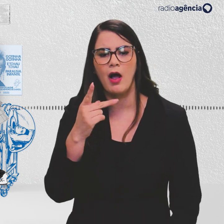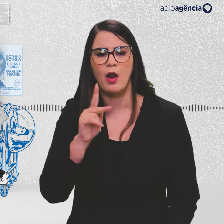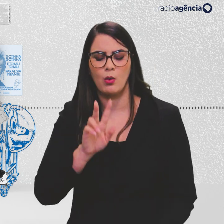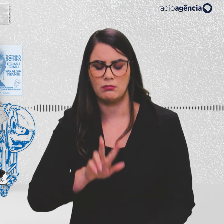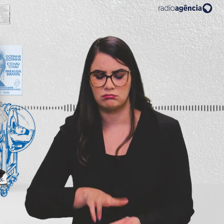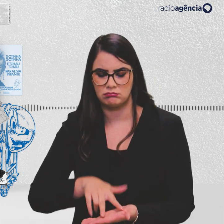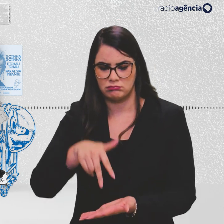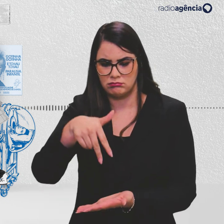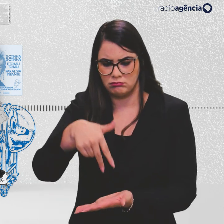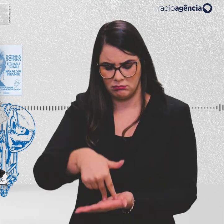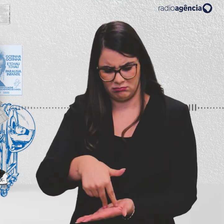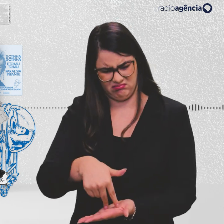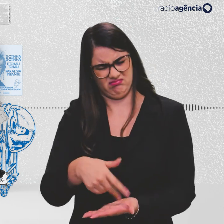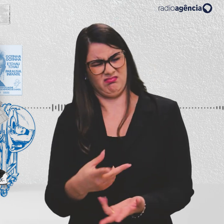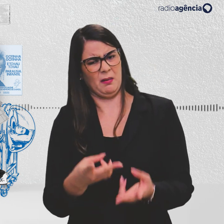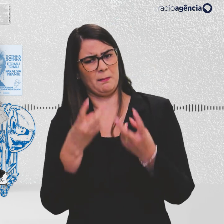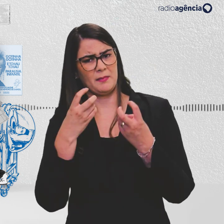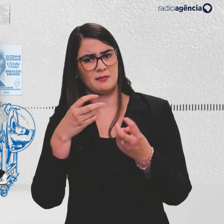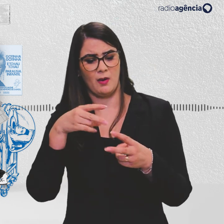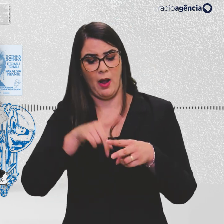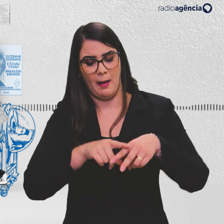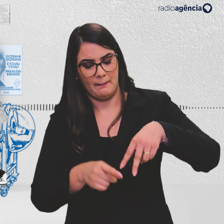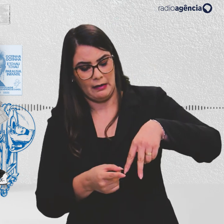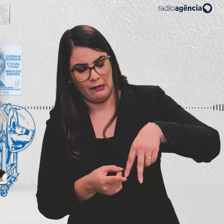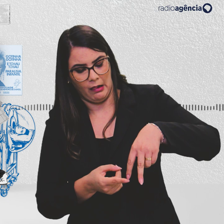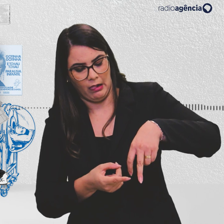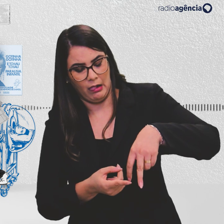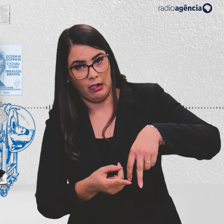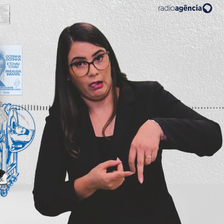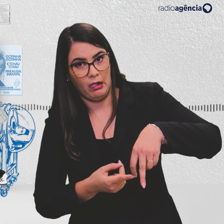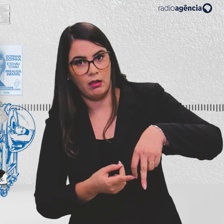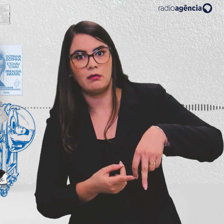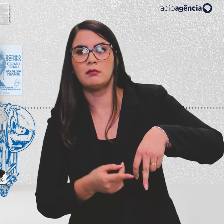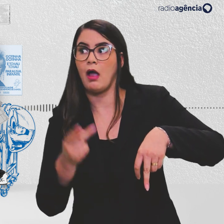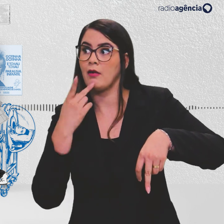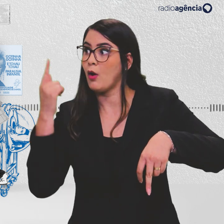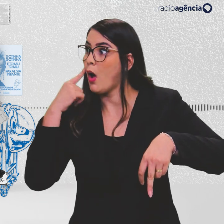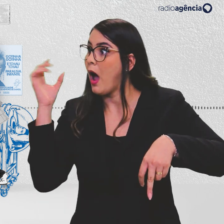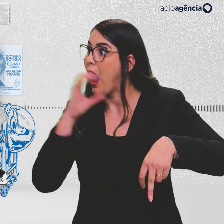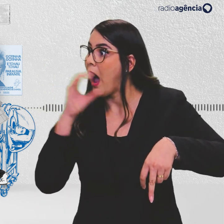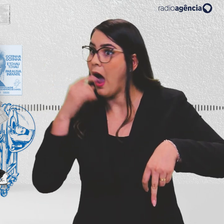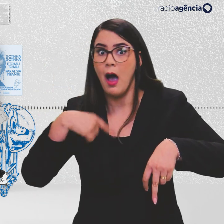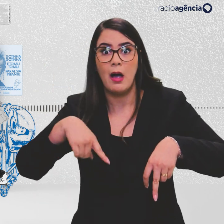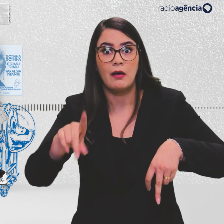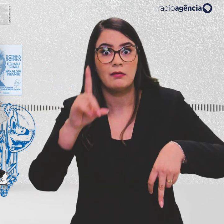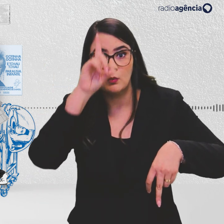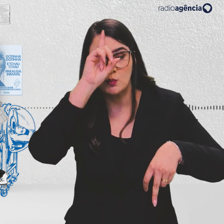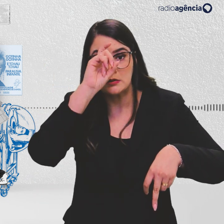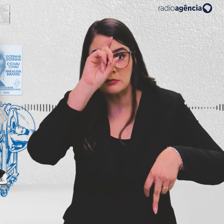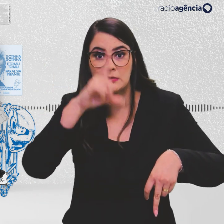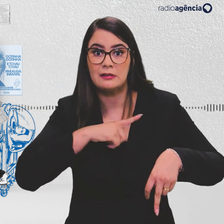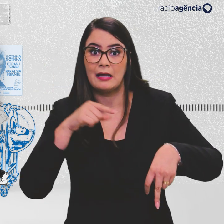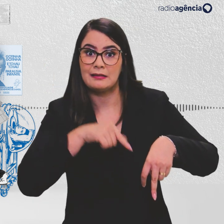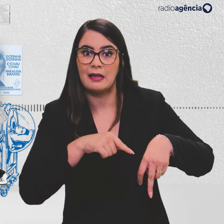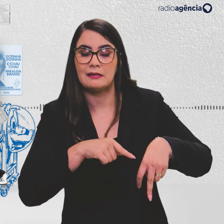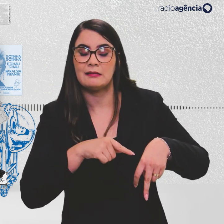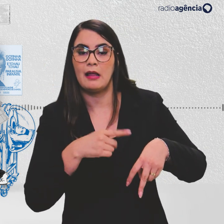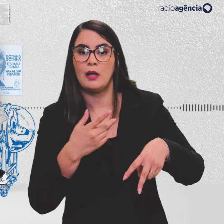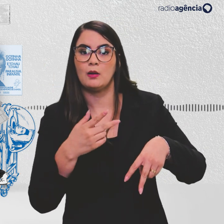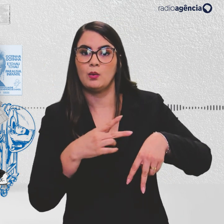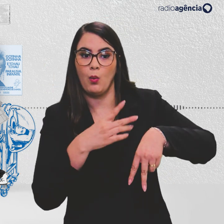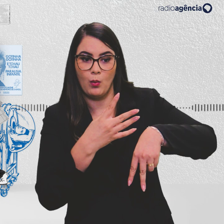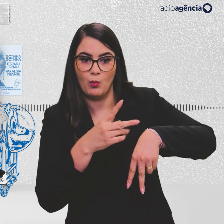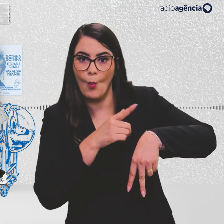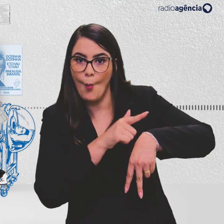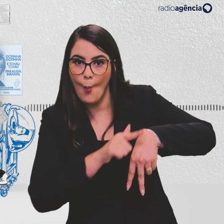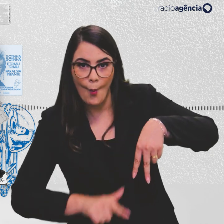mesa ela percebeu que um lado da perna já tinha encurtado. Aí ela falou pra minha mãe, corre com essa menina que tá tendo paralisia infantil,